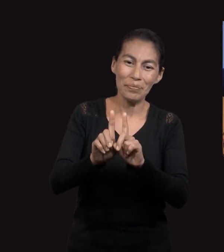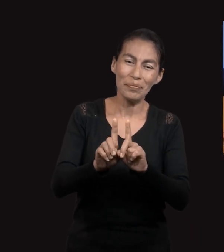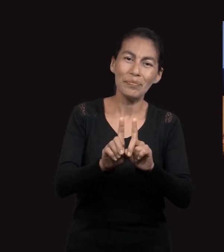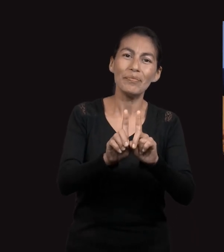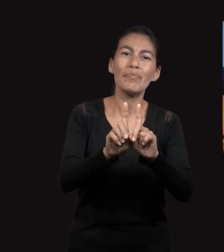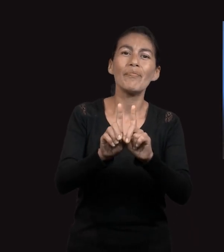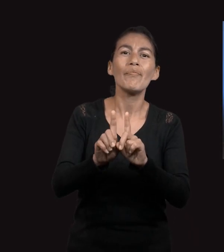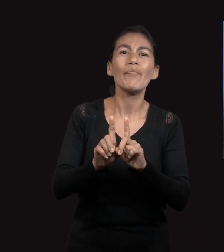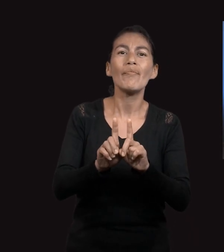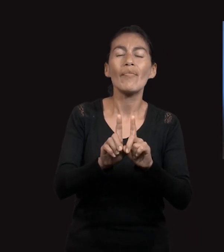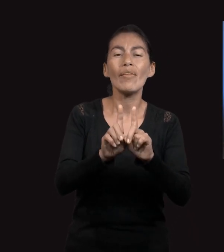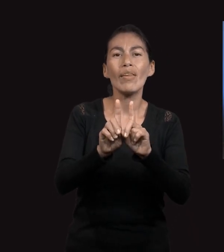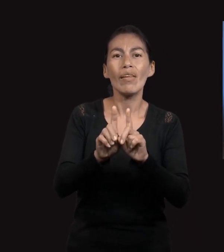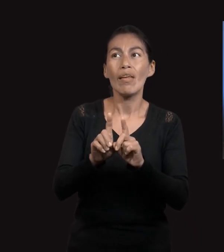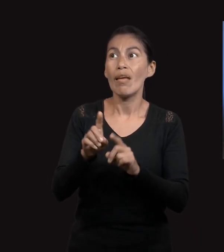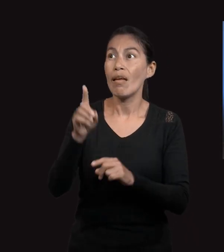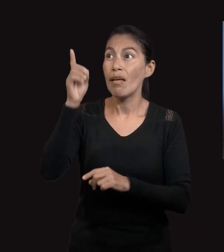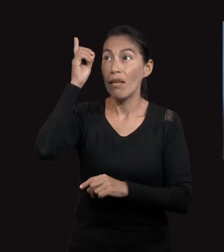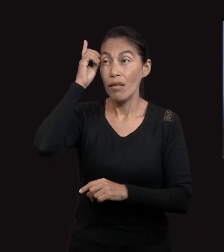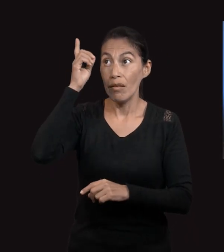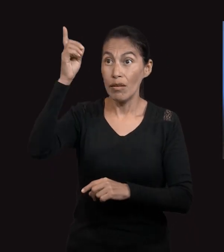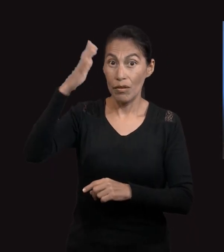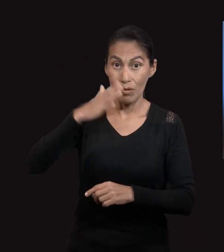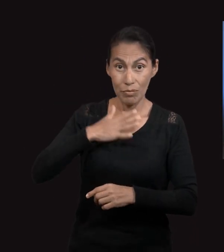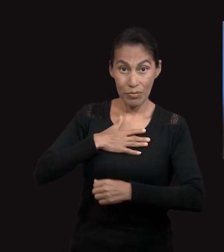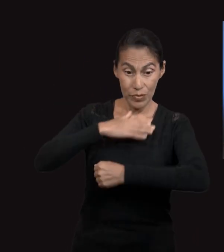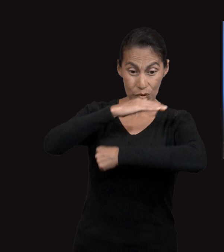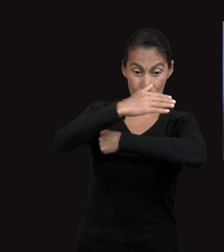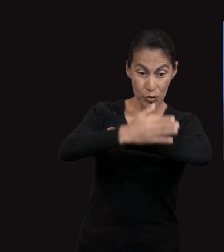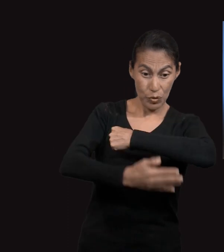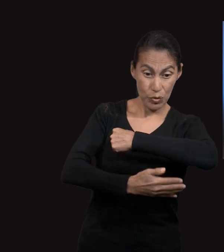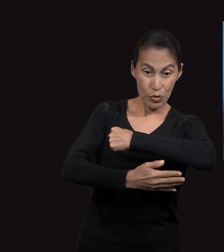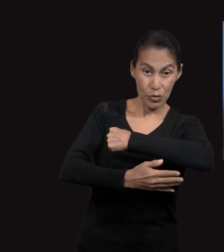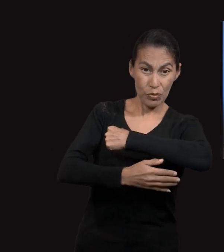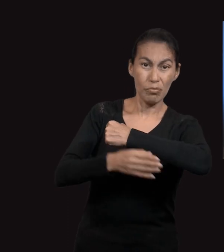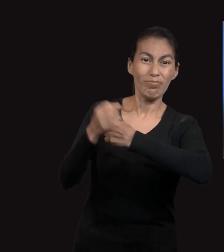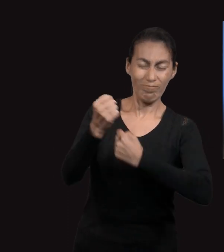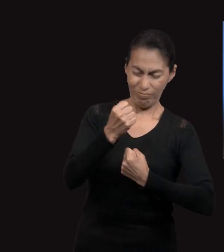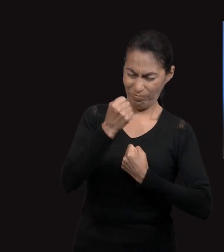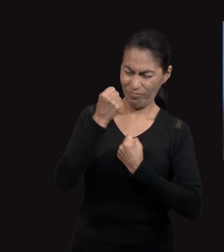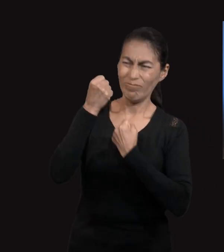Dios Dios escudo y fortaleza es fortaleza